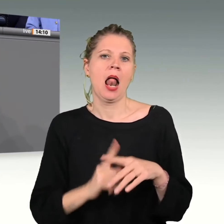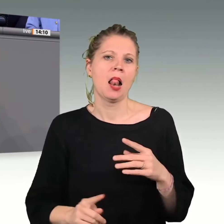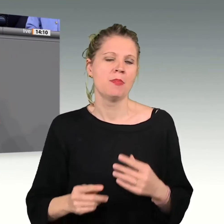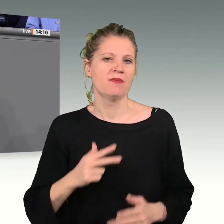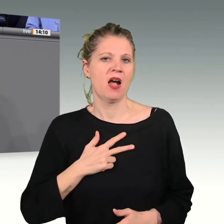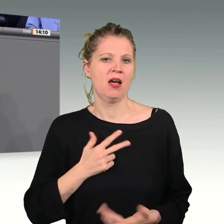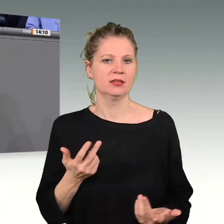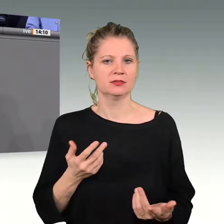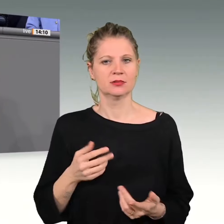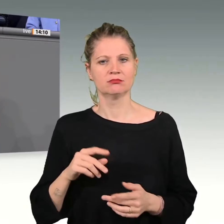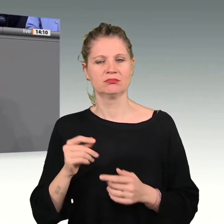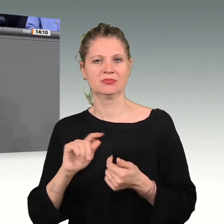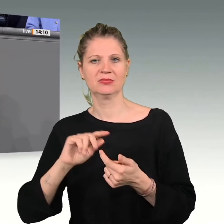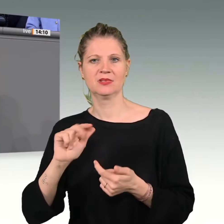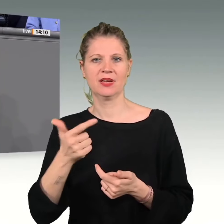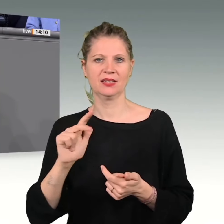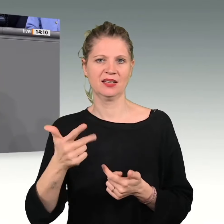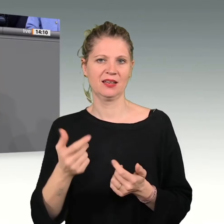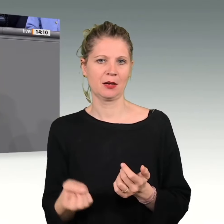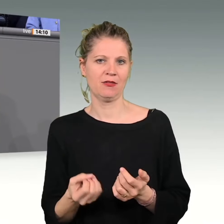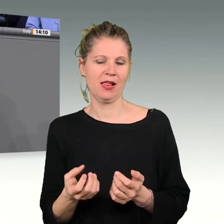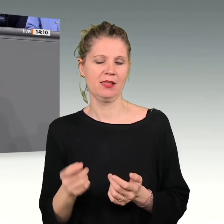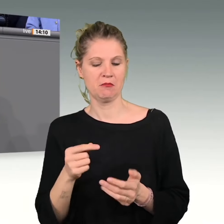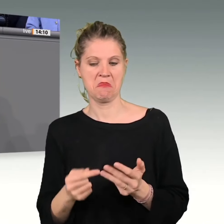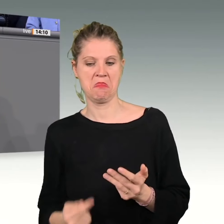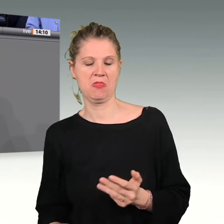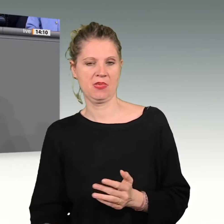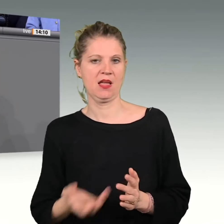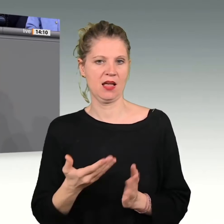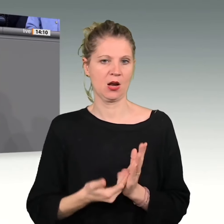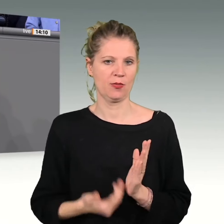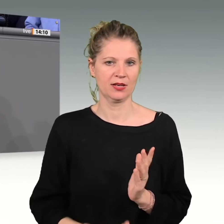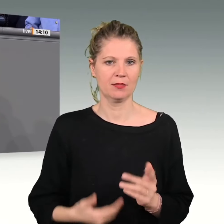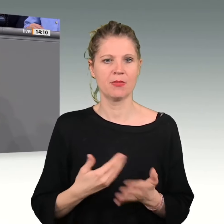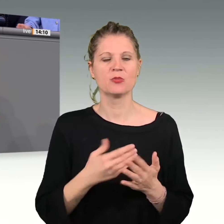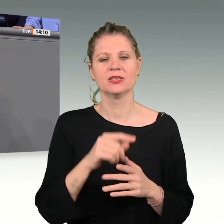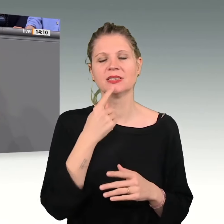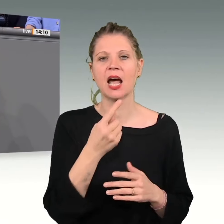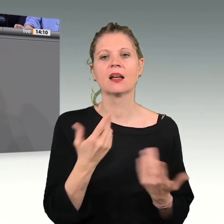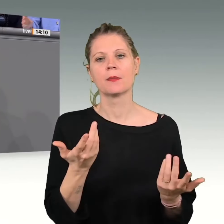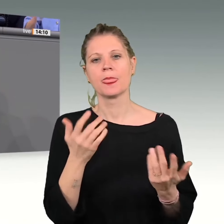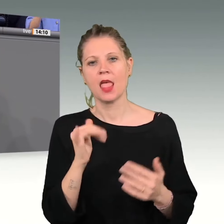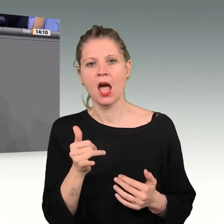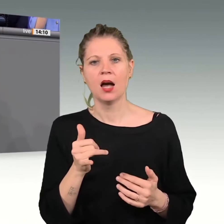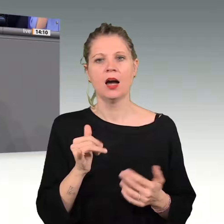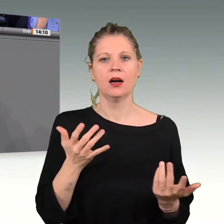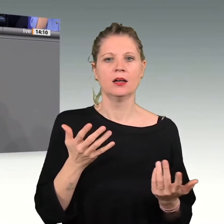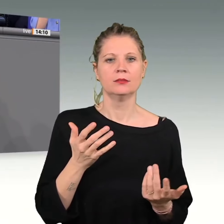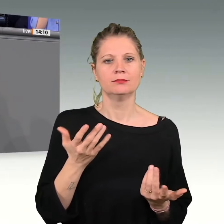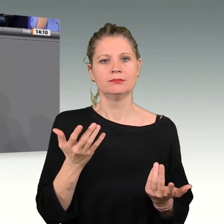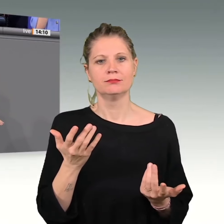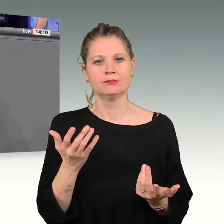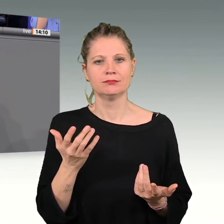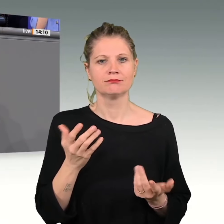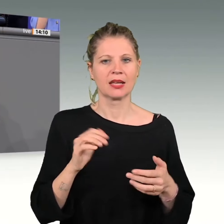Ein wichtiger Punkt Ihrer Argumentationskette ist zum Beispiel, dass Sie sagen, die Gewerkschaften und Wirtschaftsverbände warnen vor der Deindustrialisierung Deutschlands.